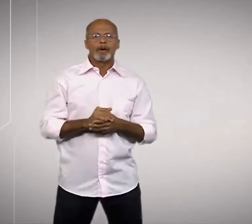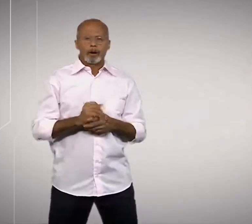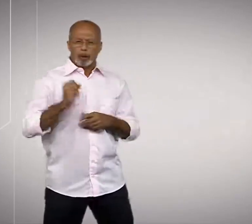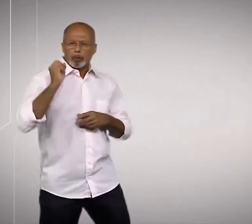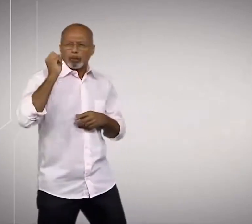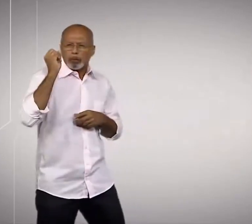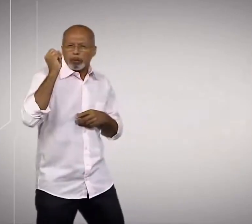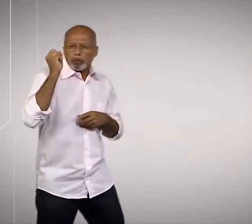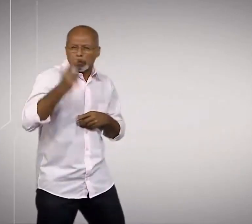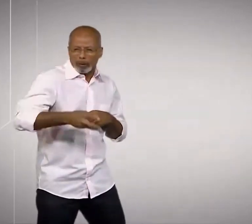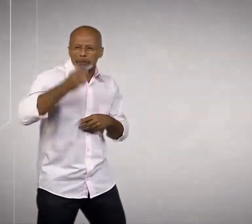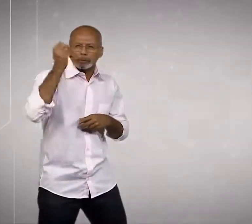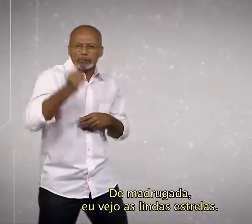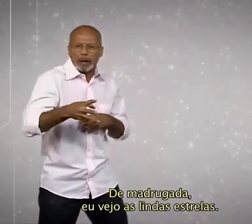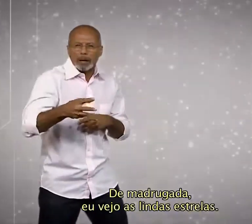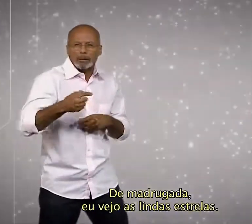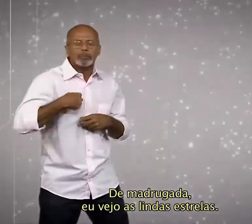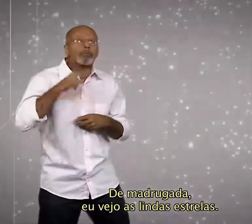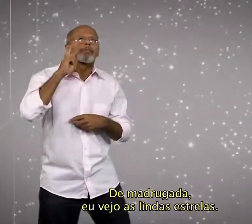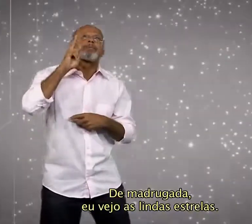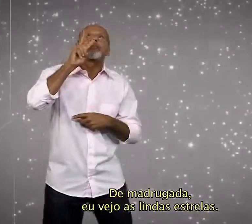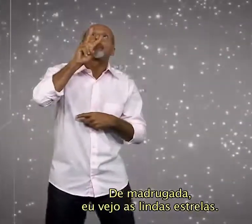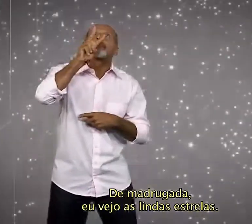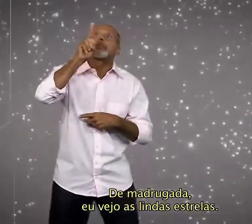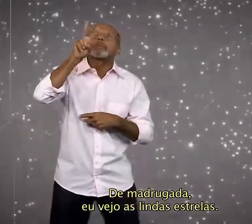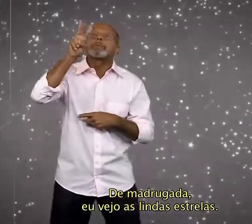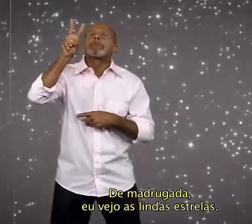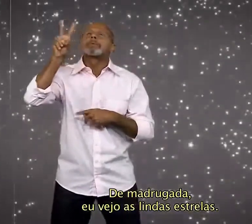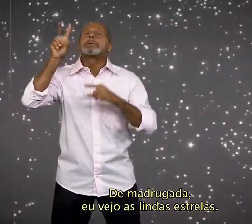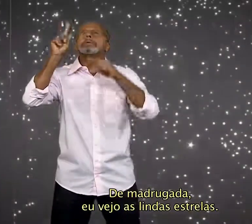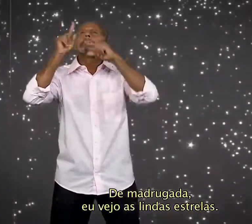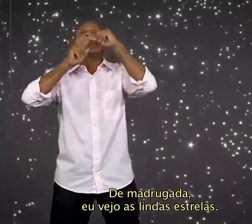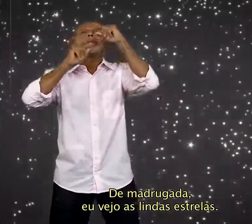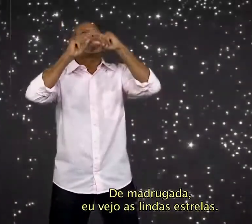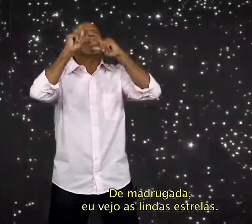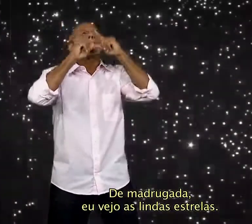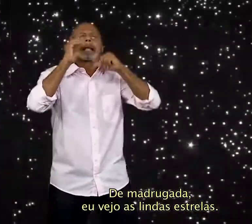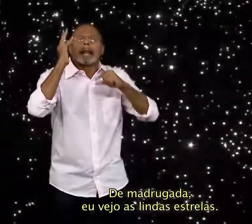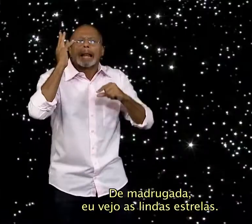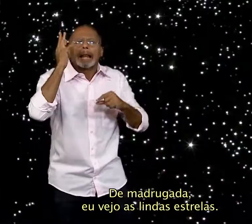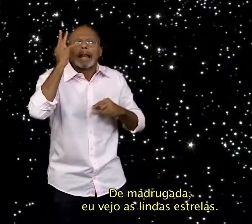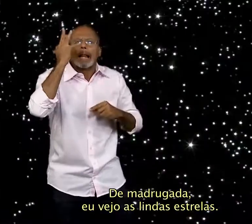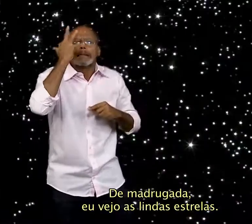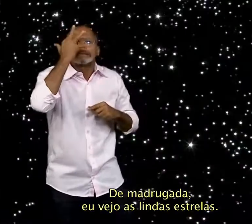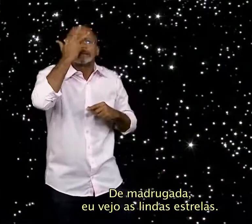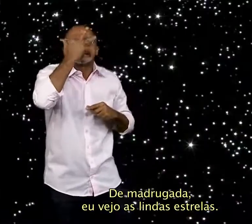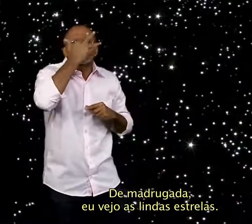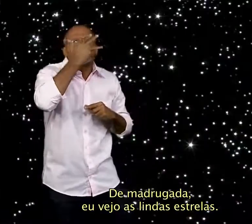De madrugada, eu vejo as lindas estrelas.